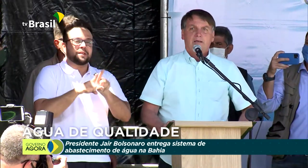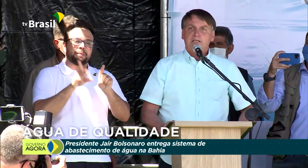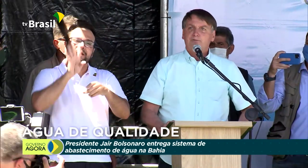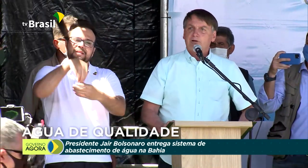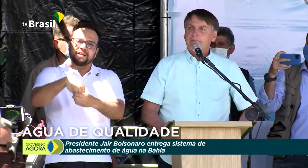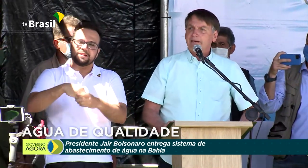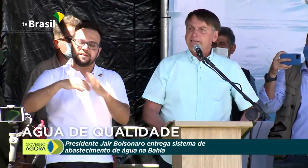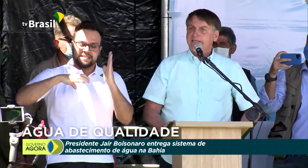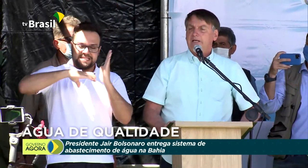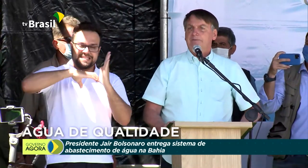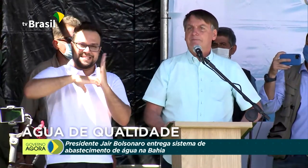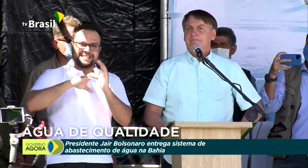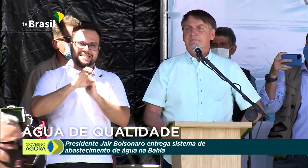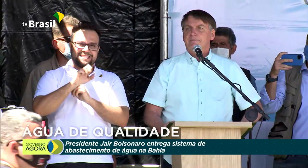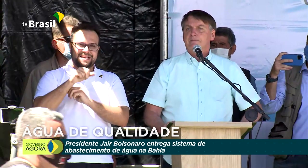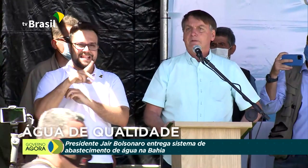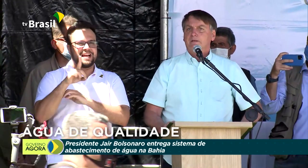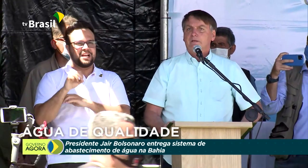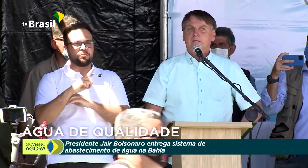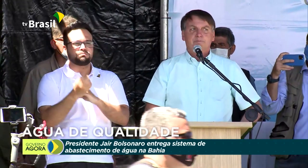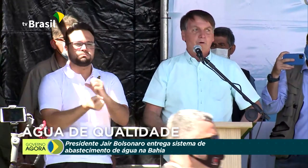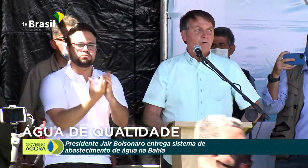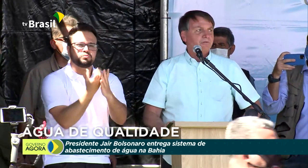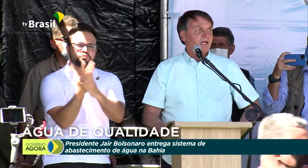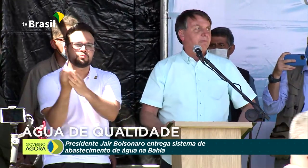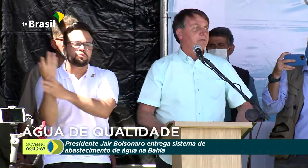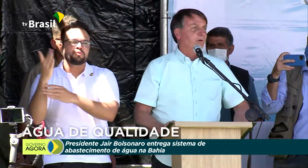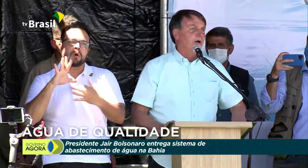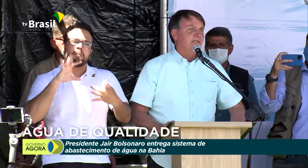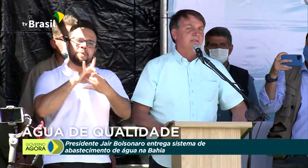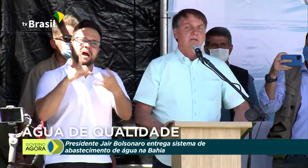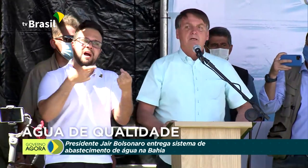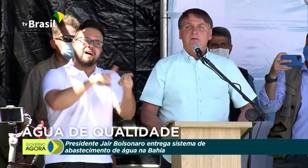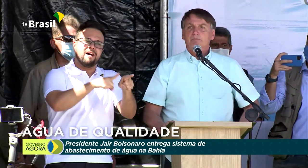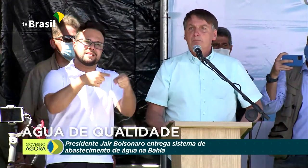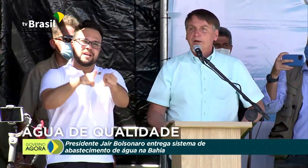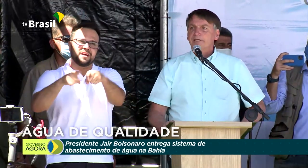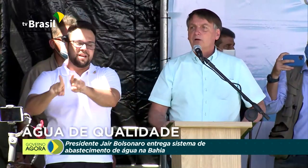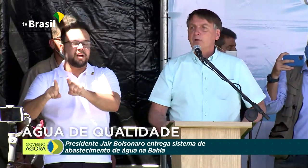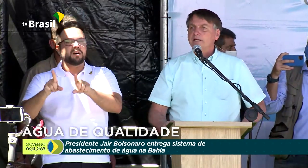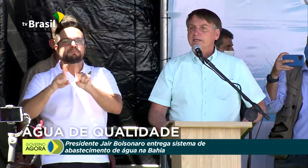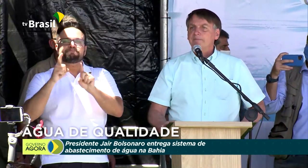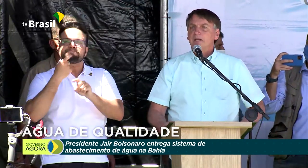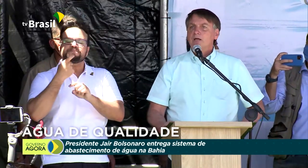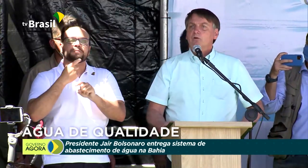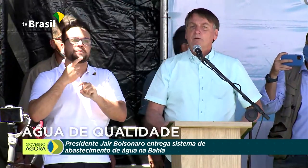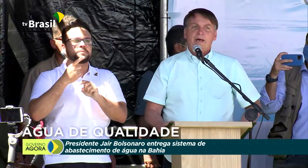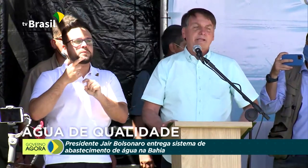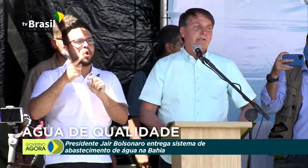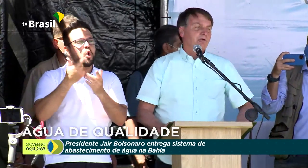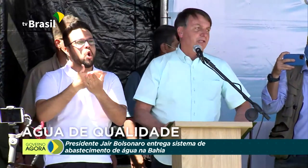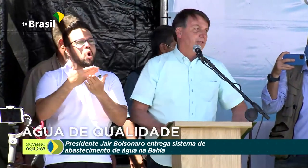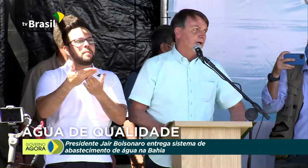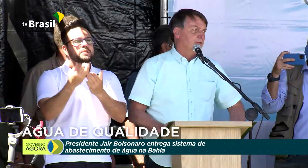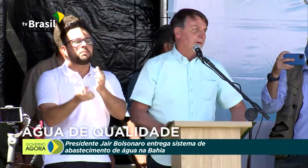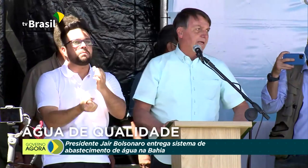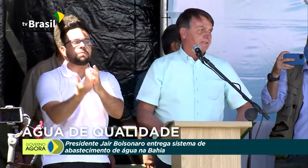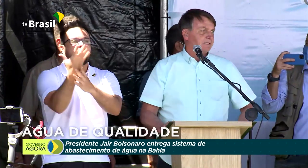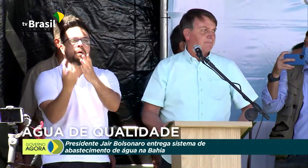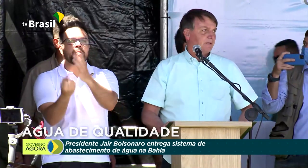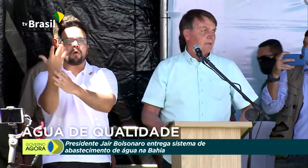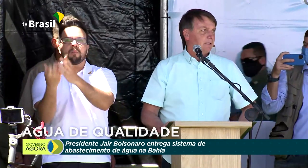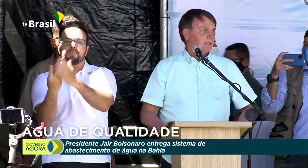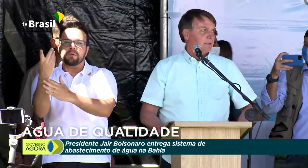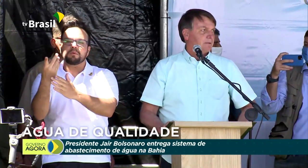E elas foram aparecendo. E, pouco tempo depois, muita coisa começa a surgir em nosso